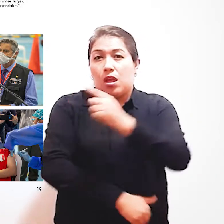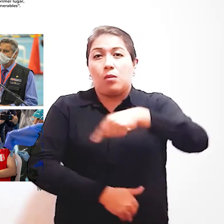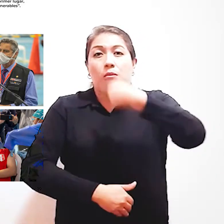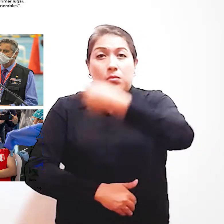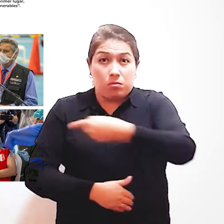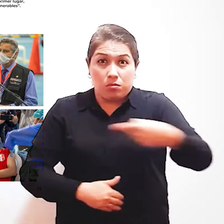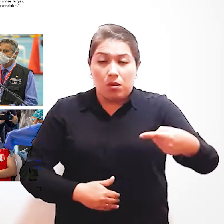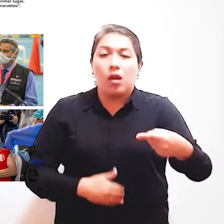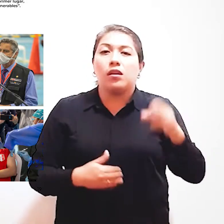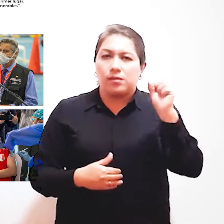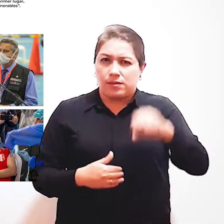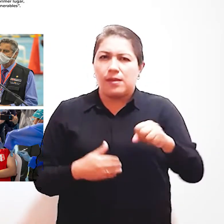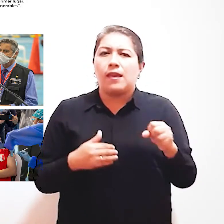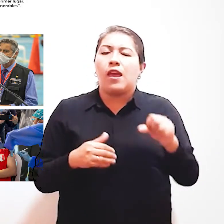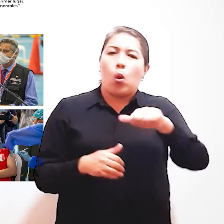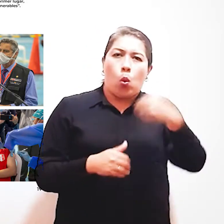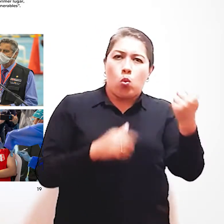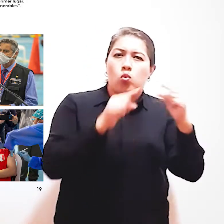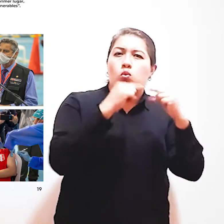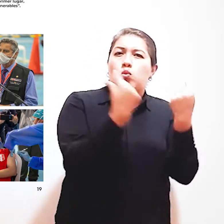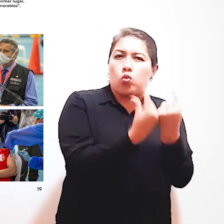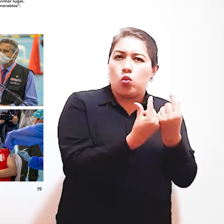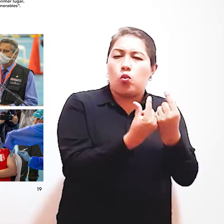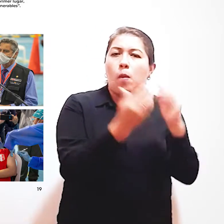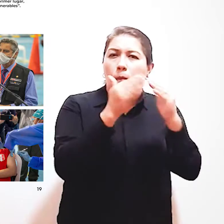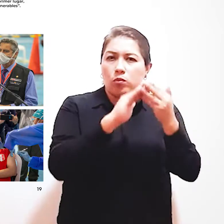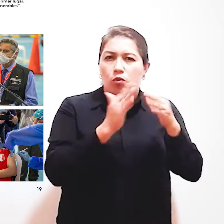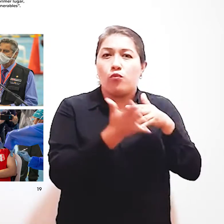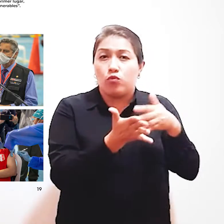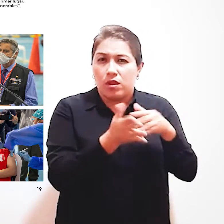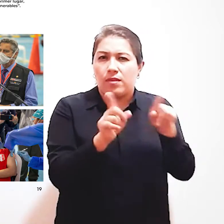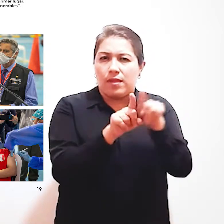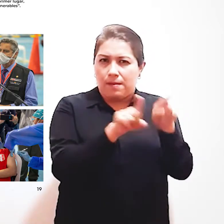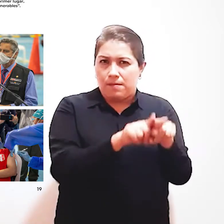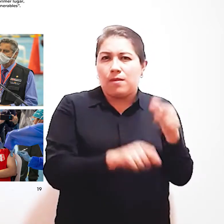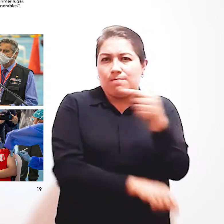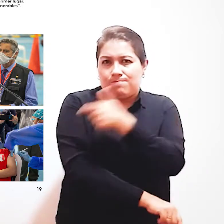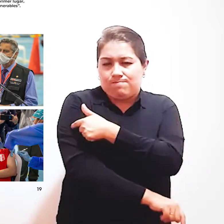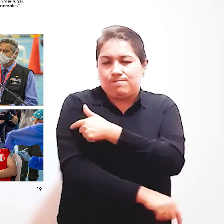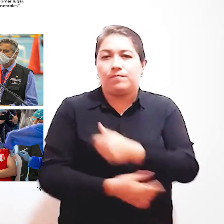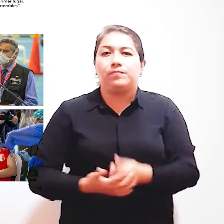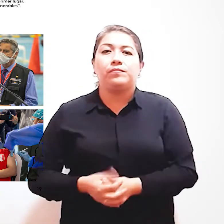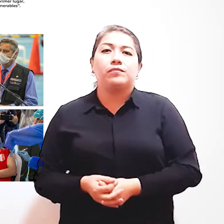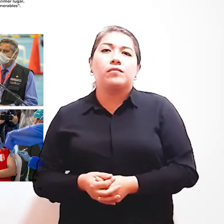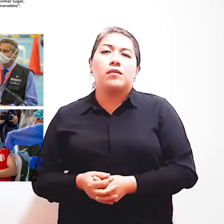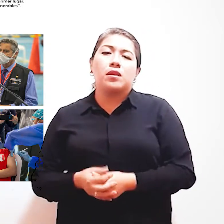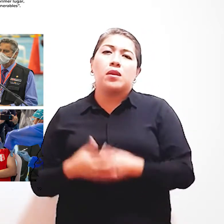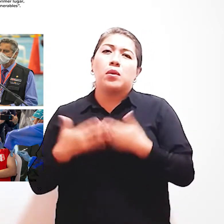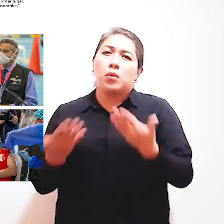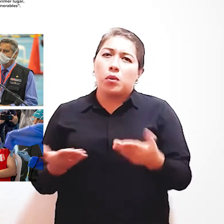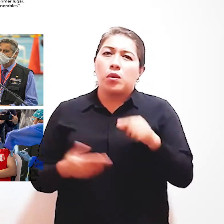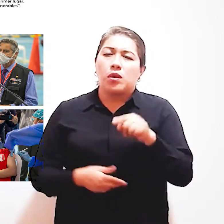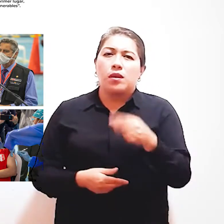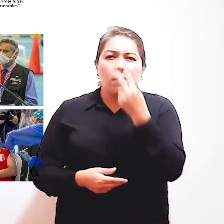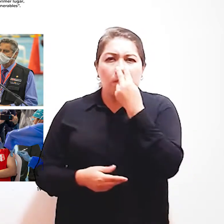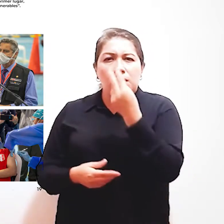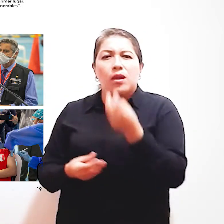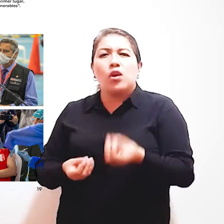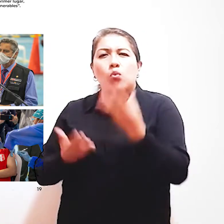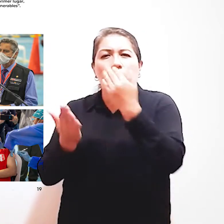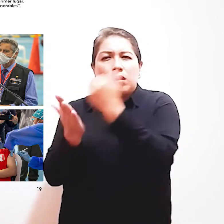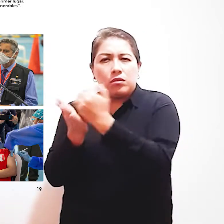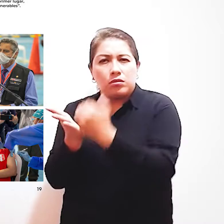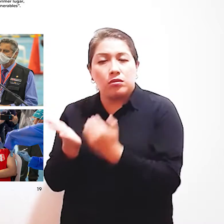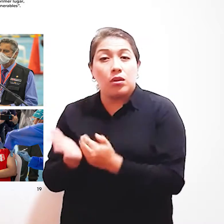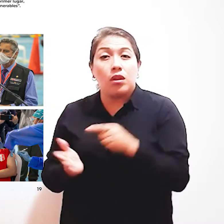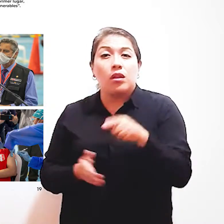las próximas semanas Se ampliará A otros grupos De población vulnerable Cabe recordar Que según los resultados Del Censo